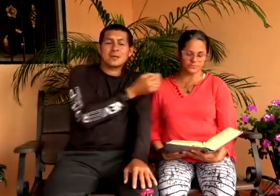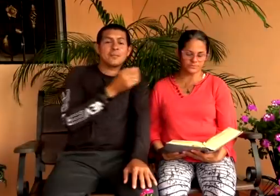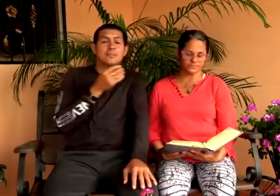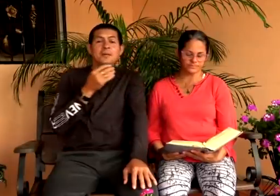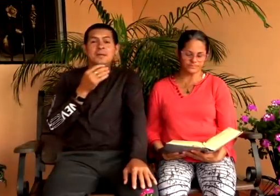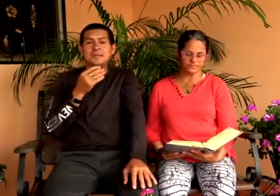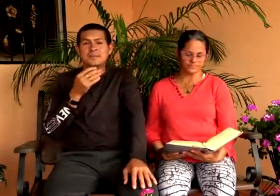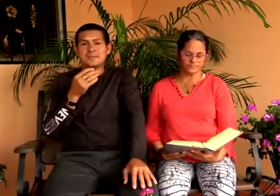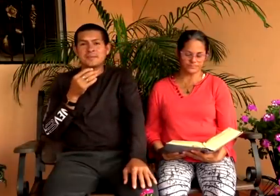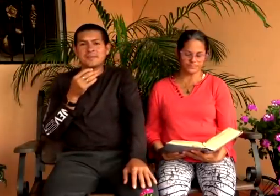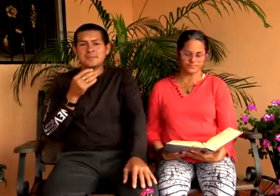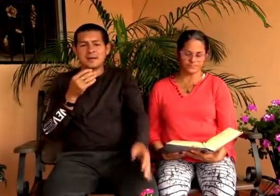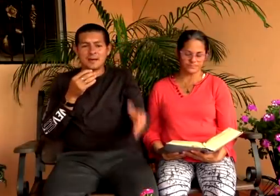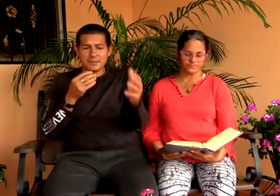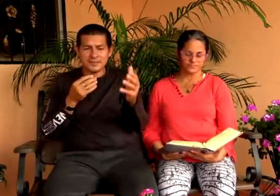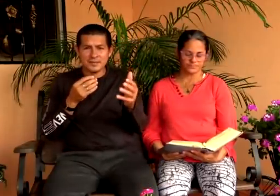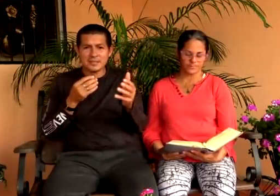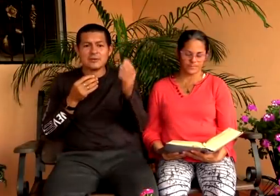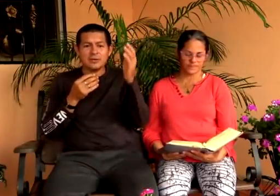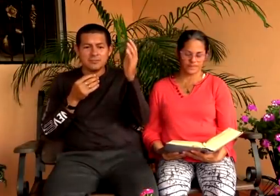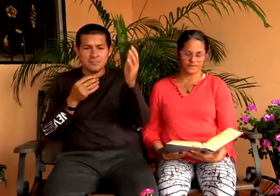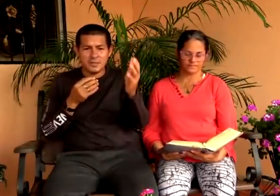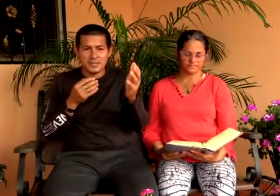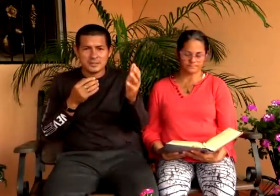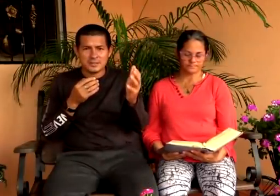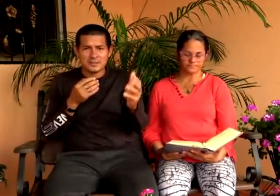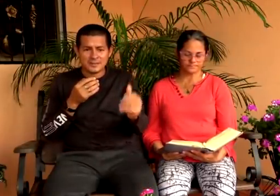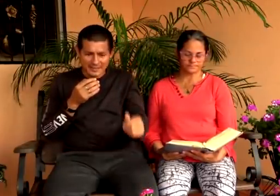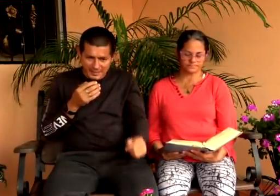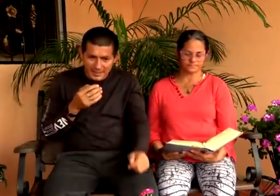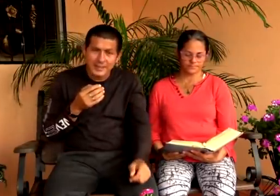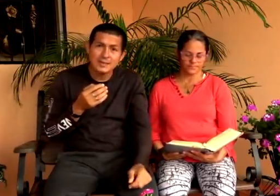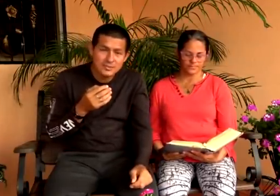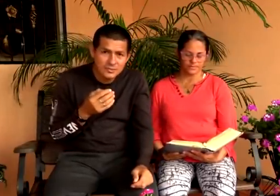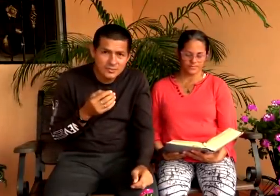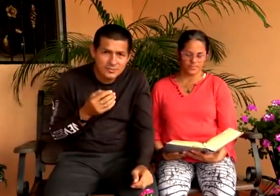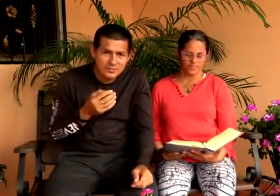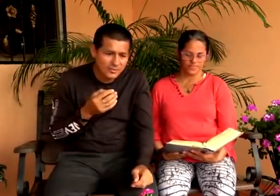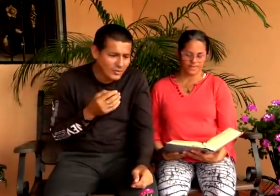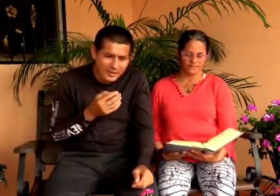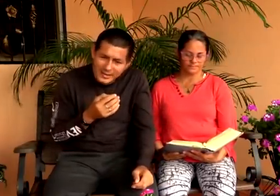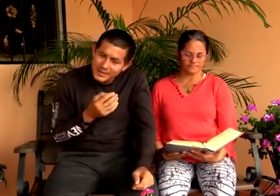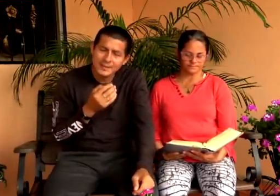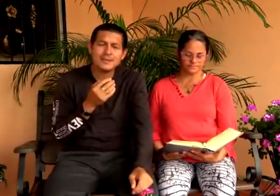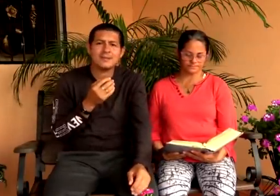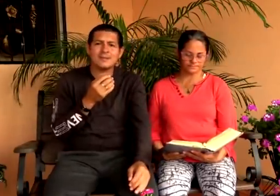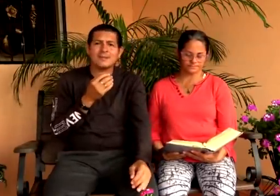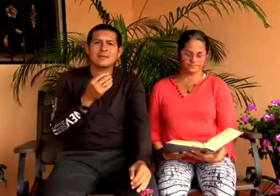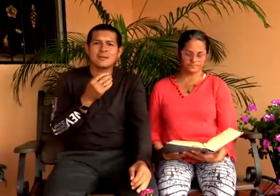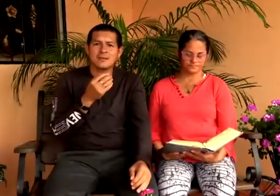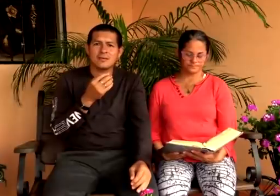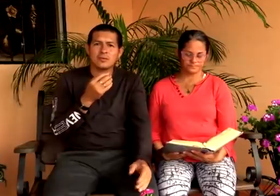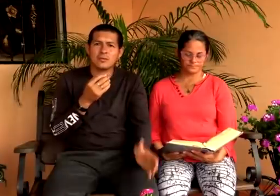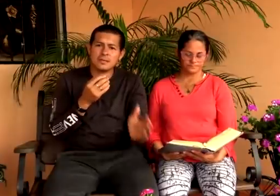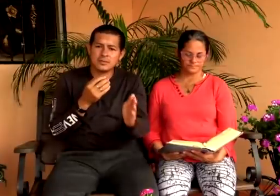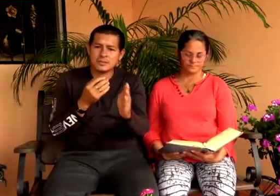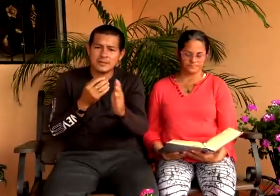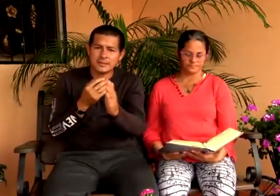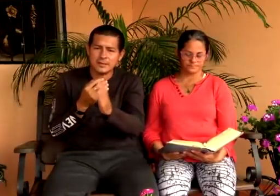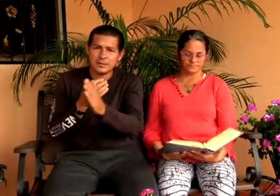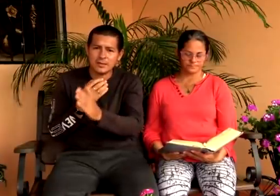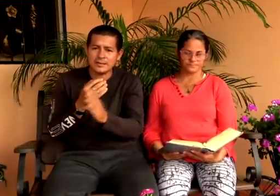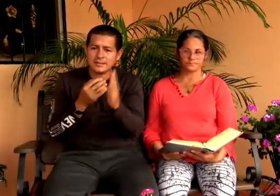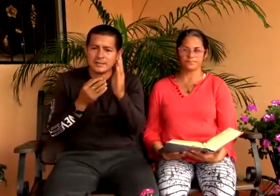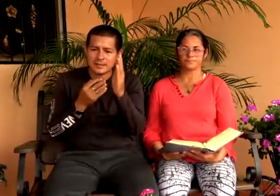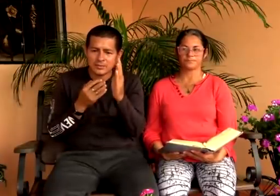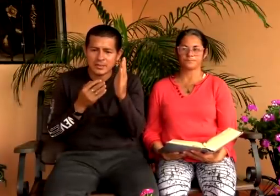corderos mis apacienta mis creen esto no lo creen los hermanos que